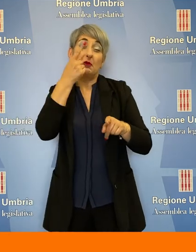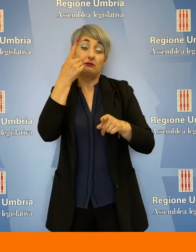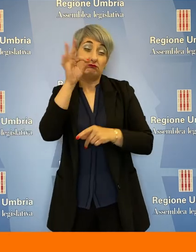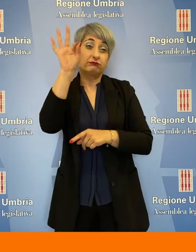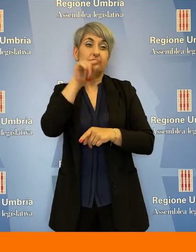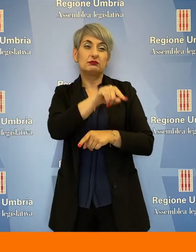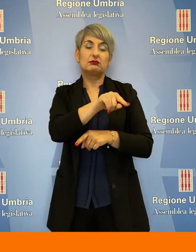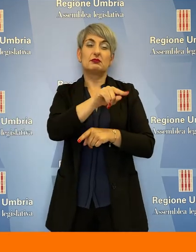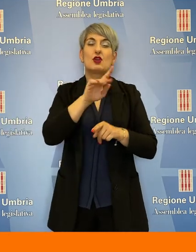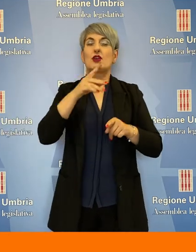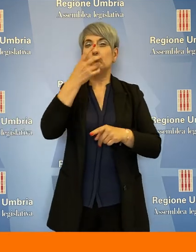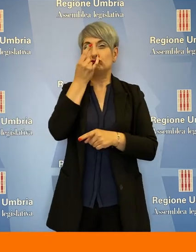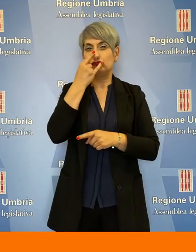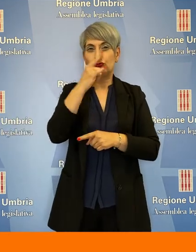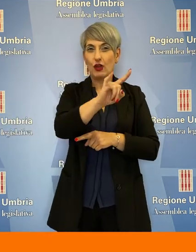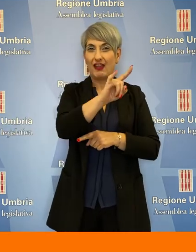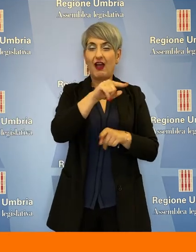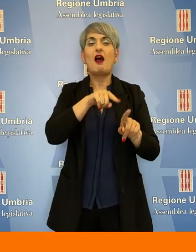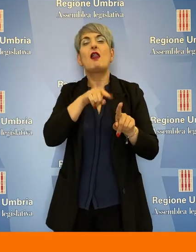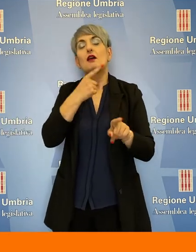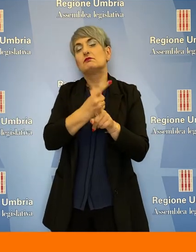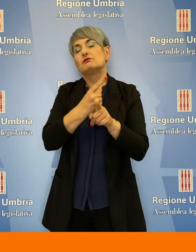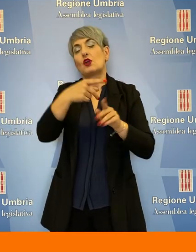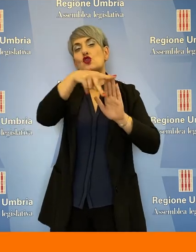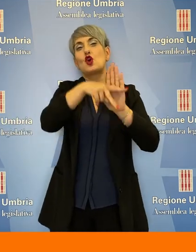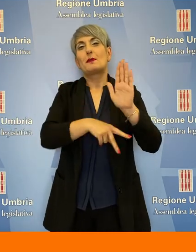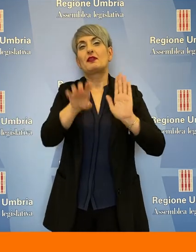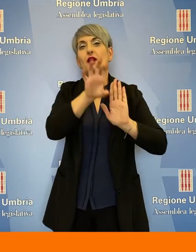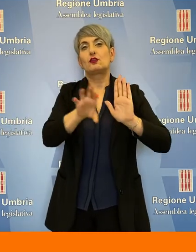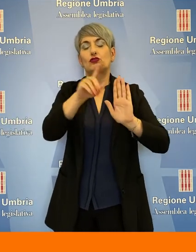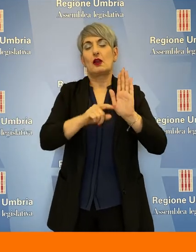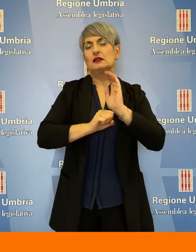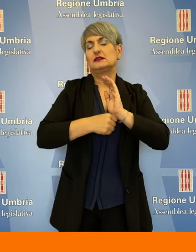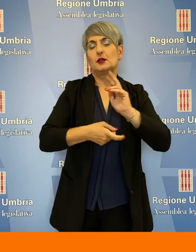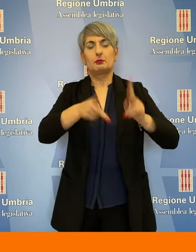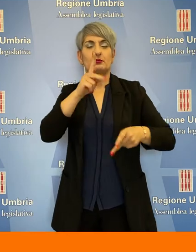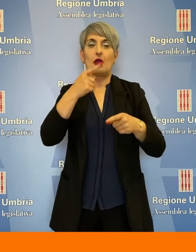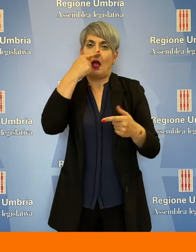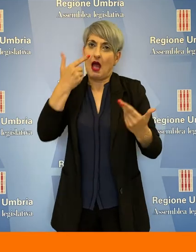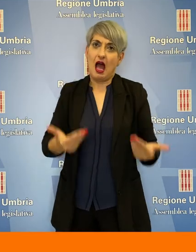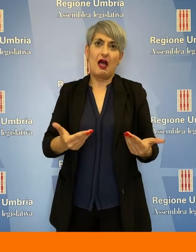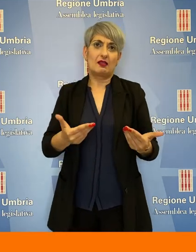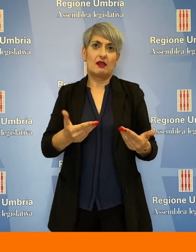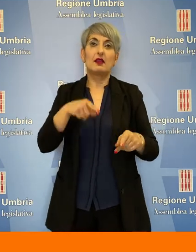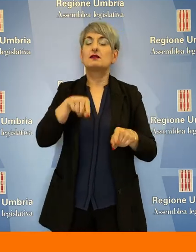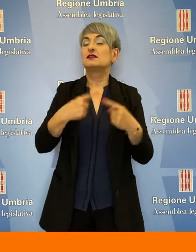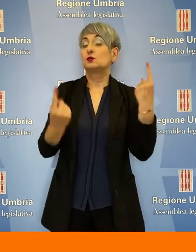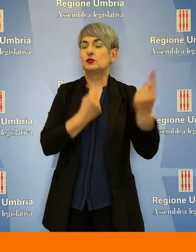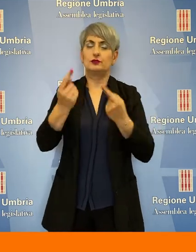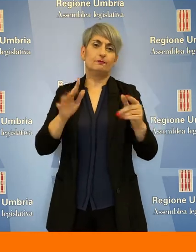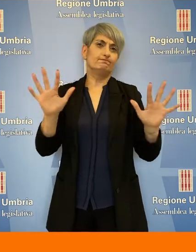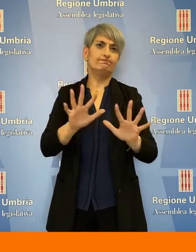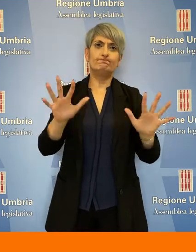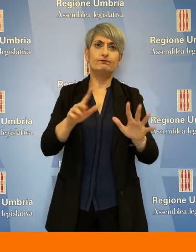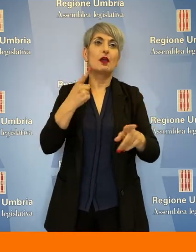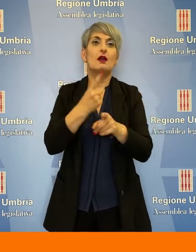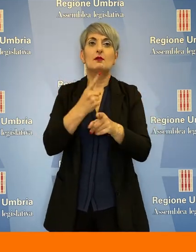necessaria una normativa regionale più rigida ed attuale. La situazione è drammatica e necessita ormai di